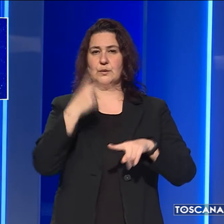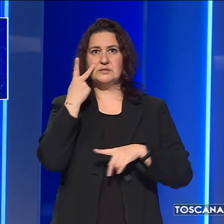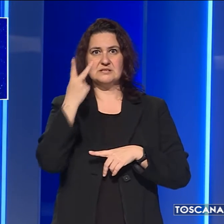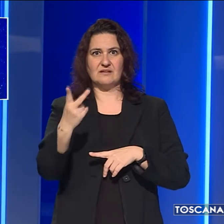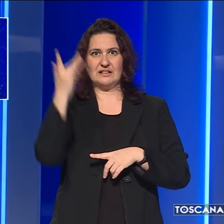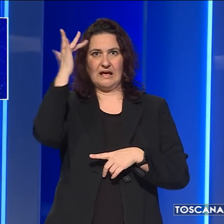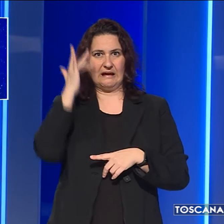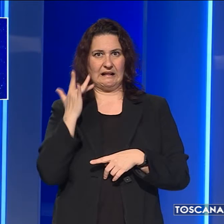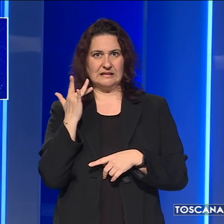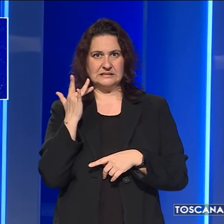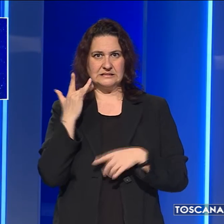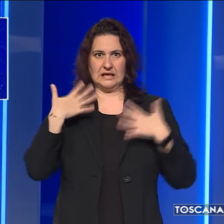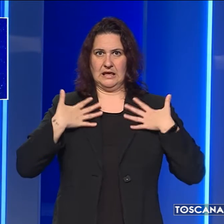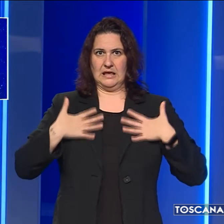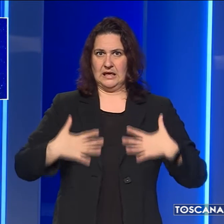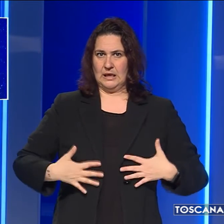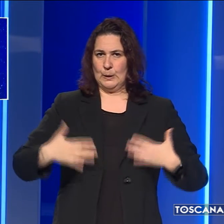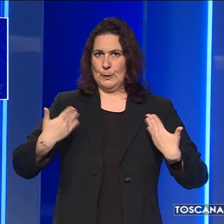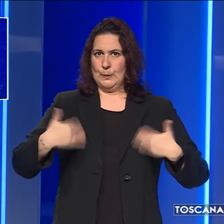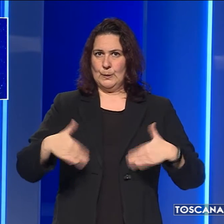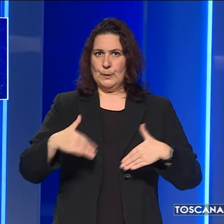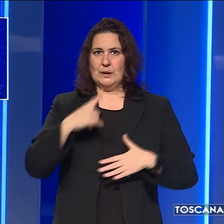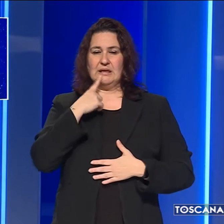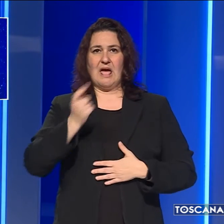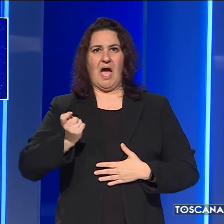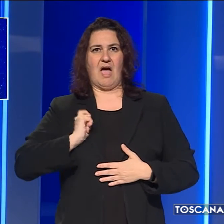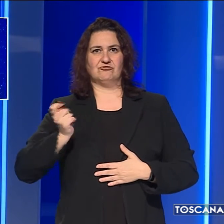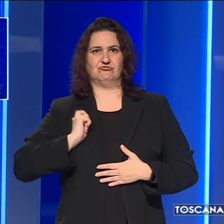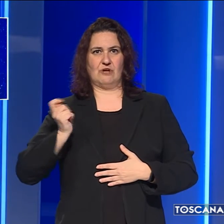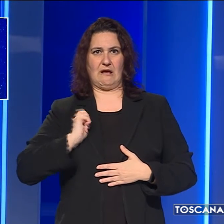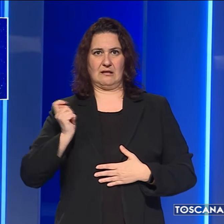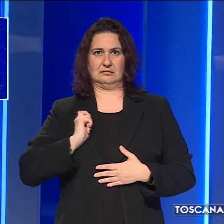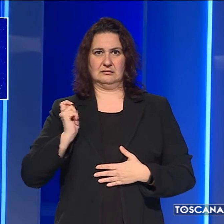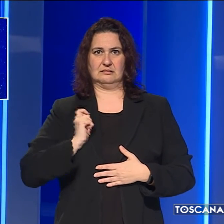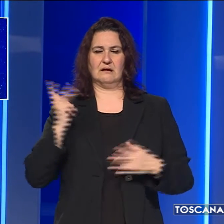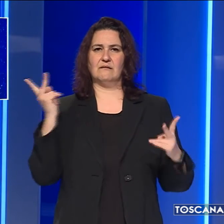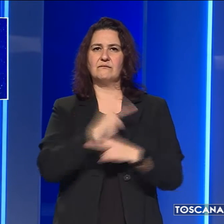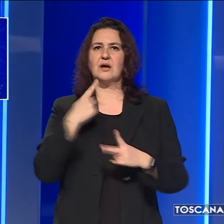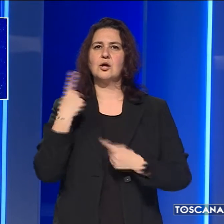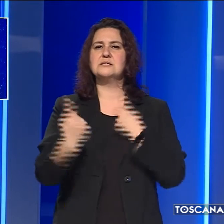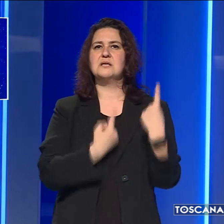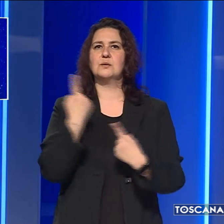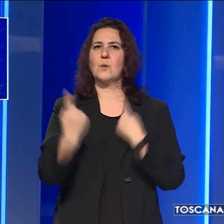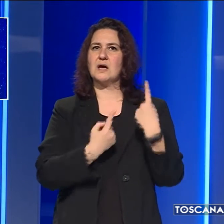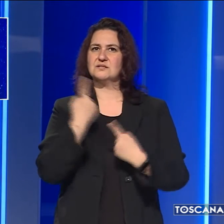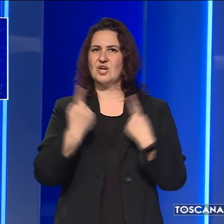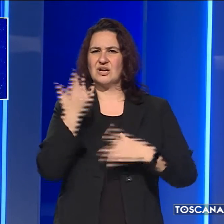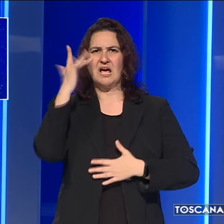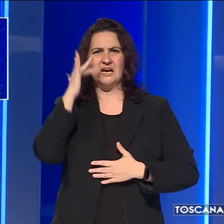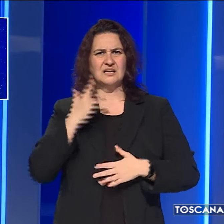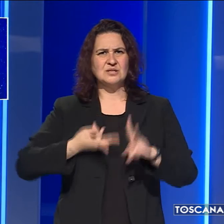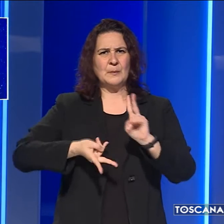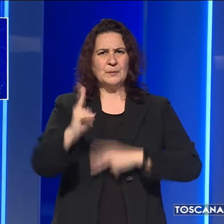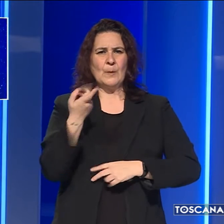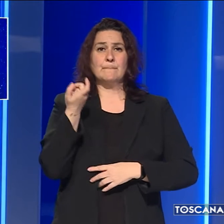rischi per l'incolumità fisica degli addetti del corpo, la situazione è resa ancora più precaria